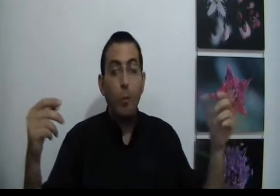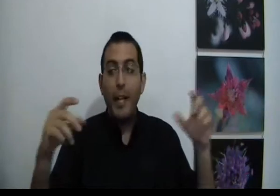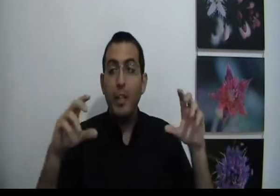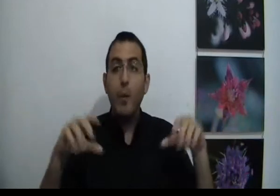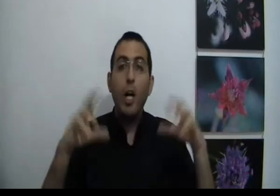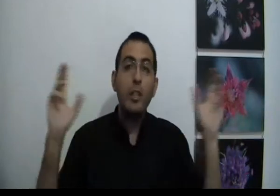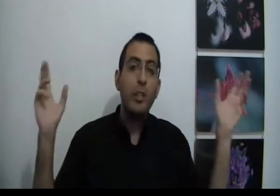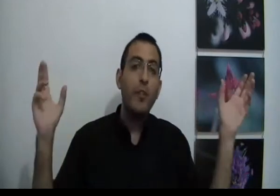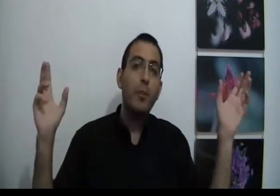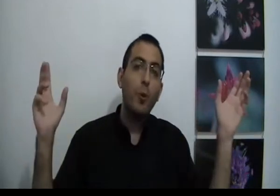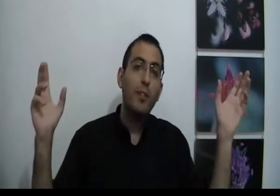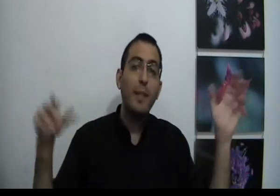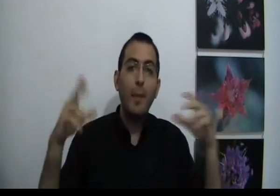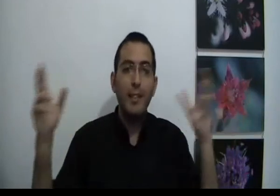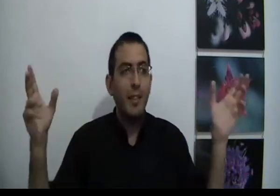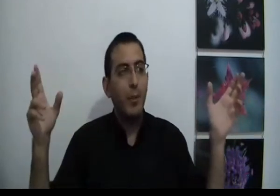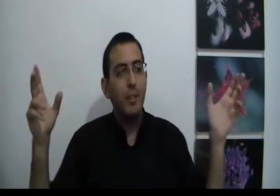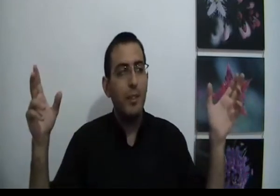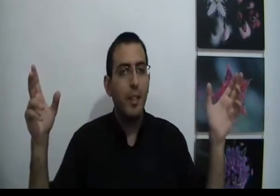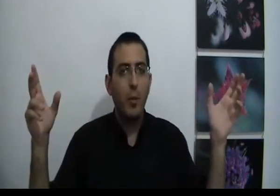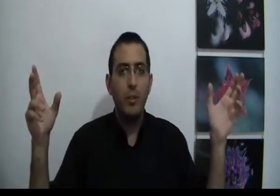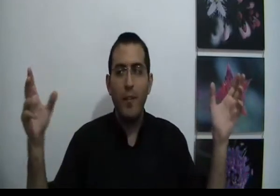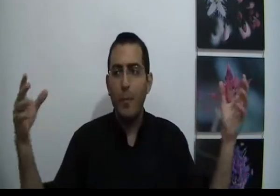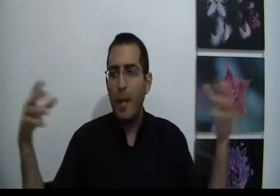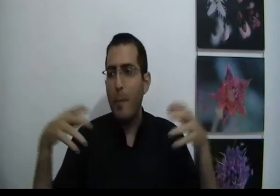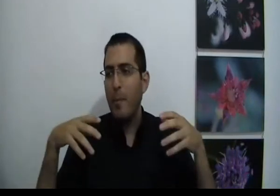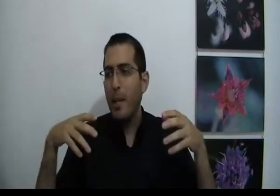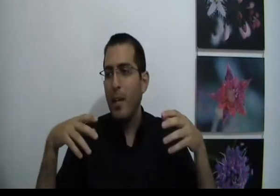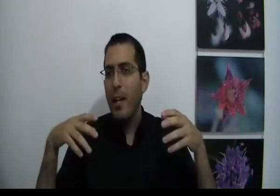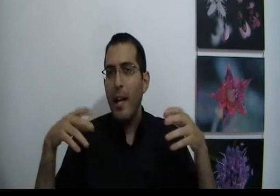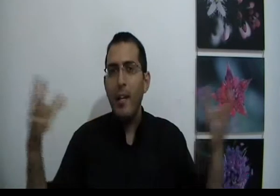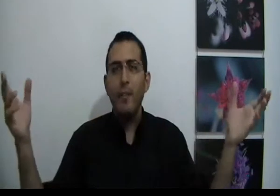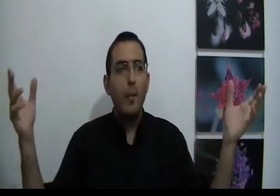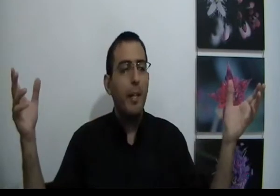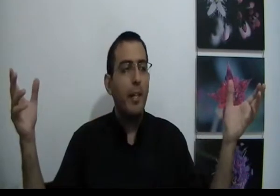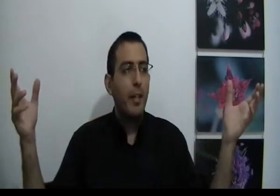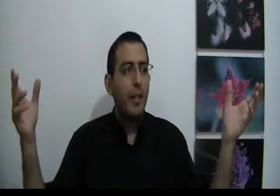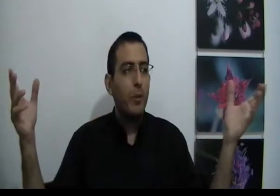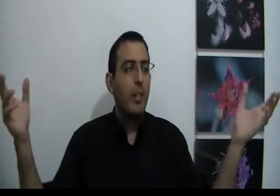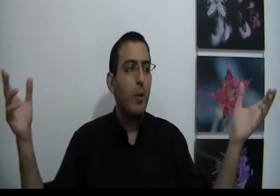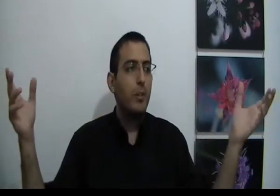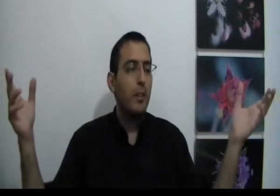אומרת שלמרות שיש נפרדות האדם אומר את זה אני רוצה ואת זה אני לא רוצה אף על פיכן, בפנימי אין הבדל בין רוצה ללא רוצה.